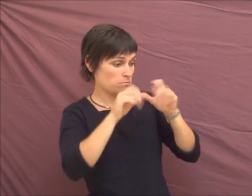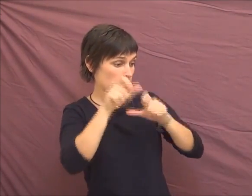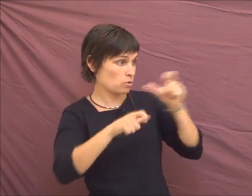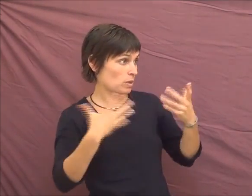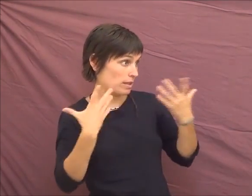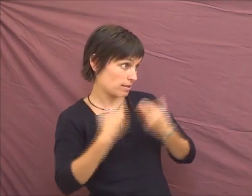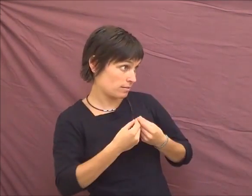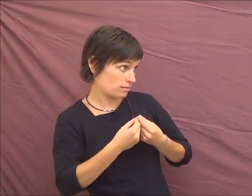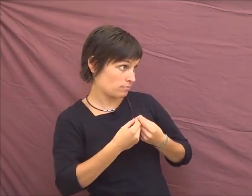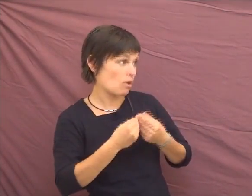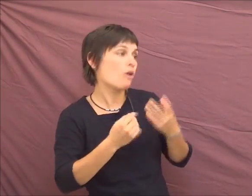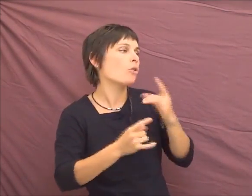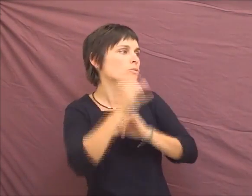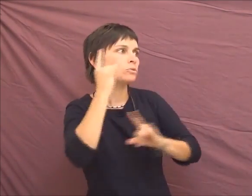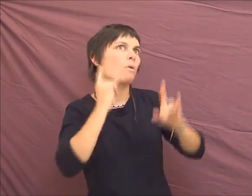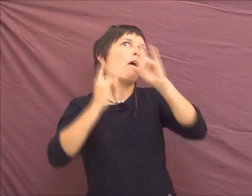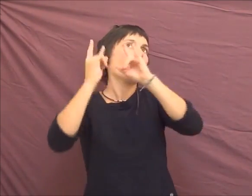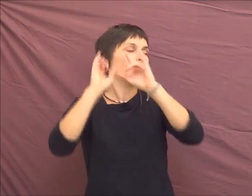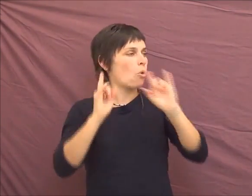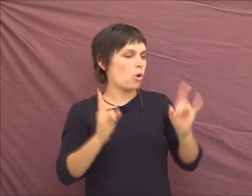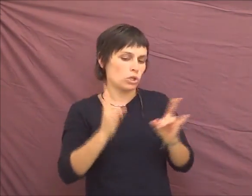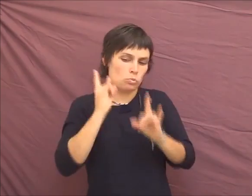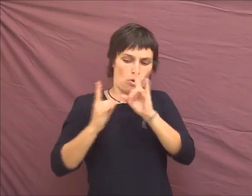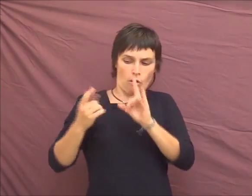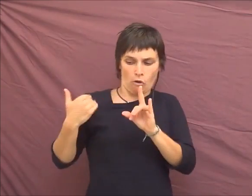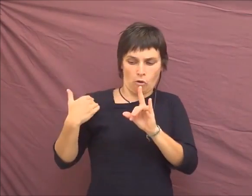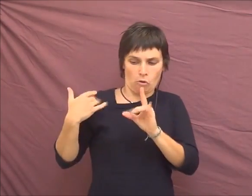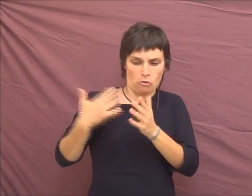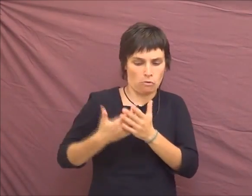intersexes, ou en tout cas, l'histoire récente des intersexes ?